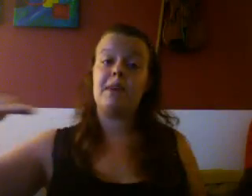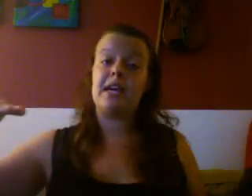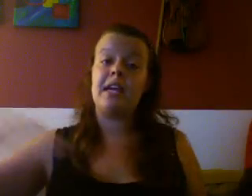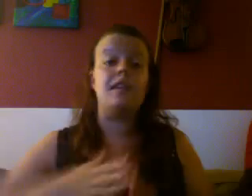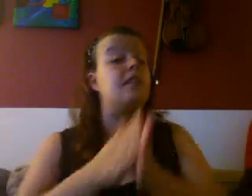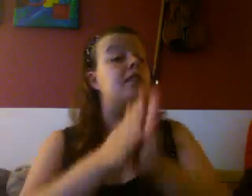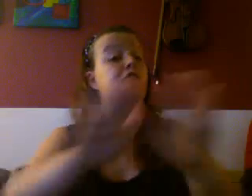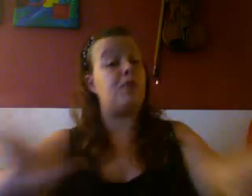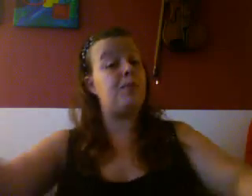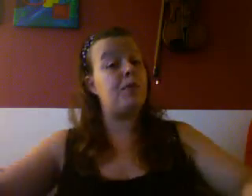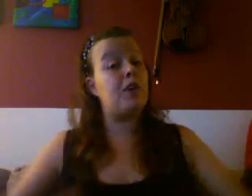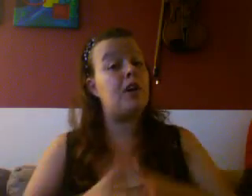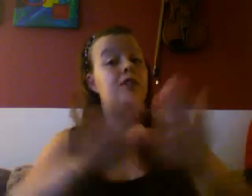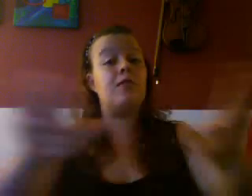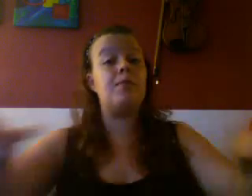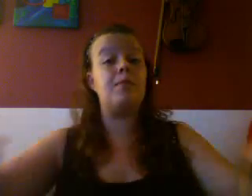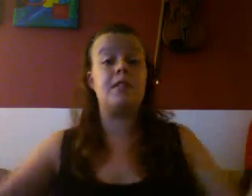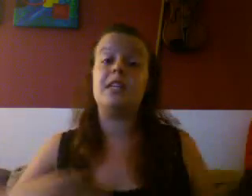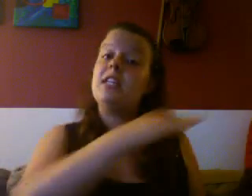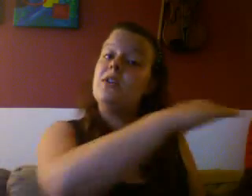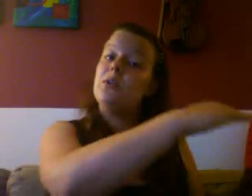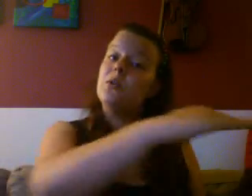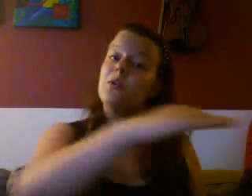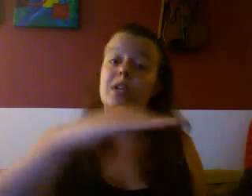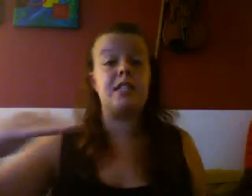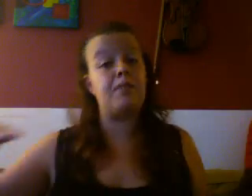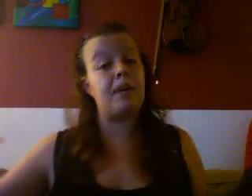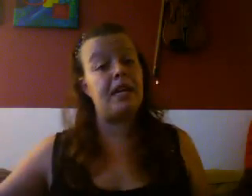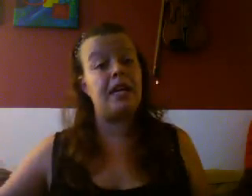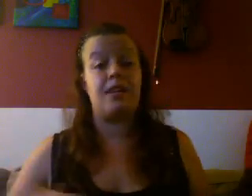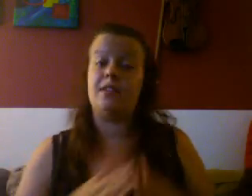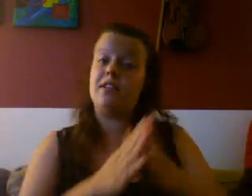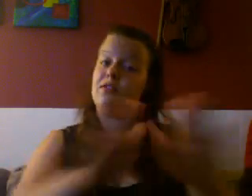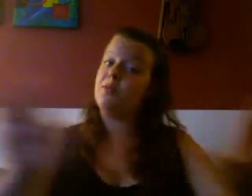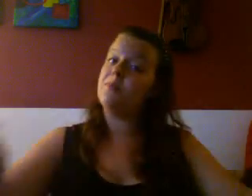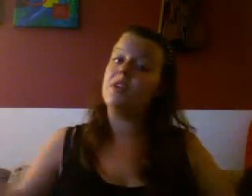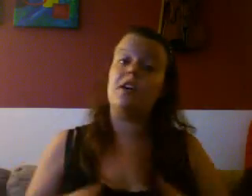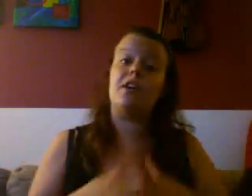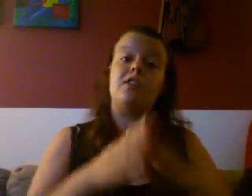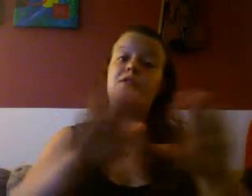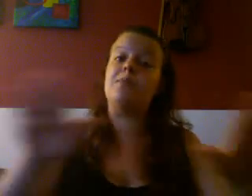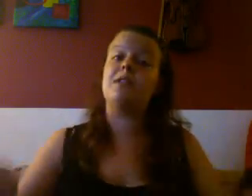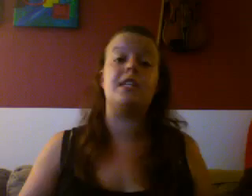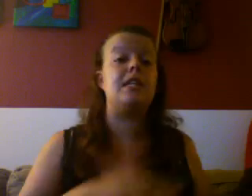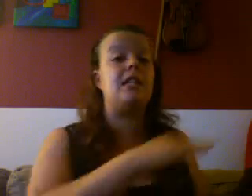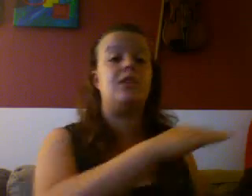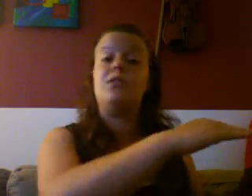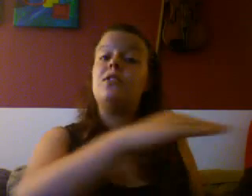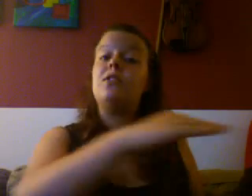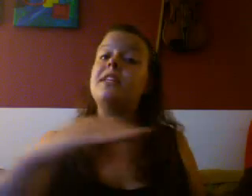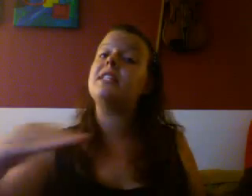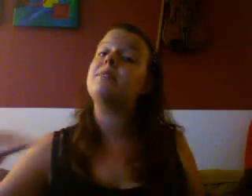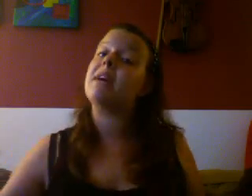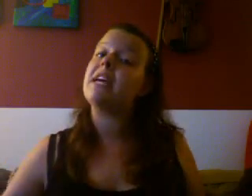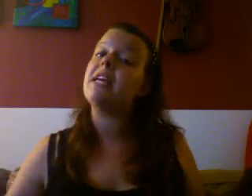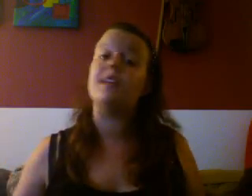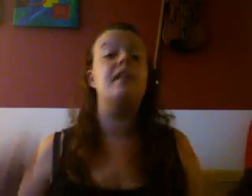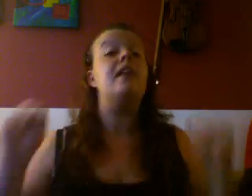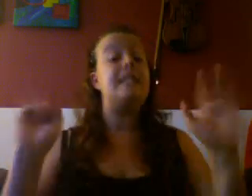bredden, 10